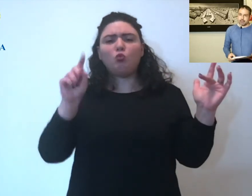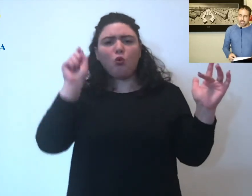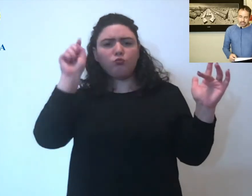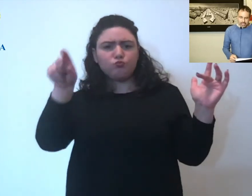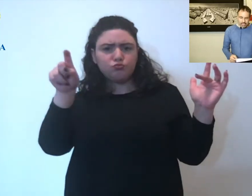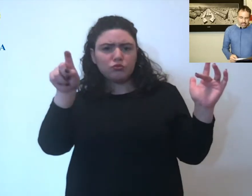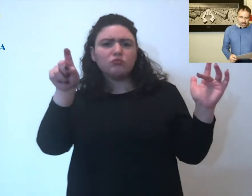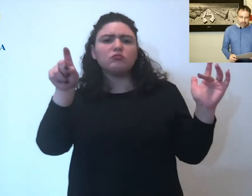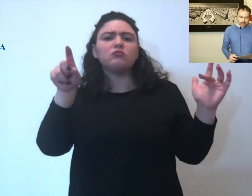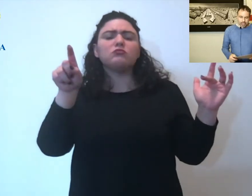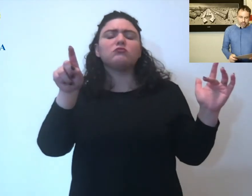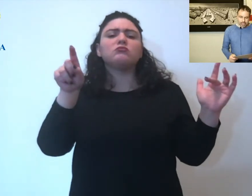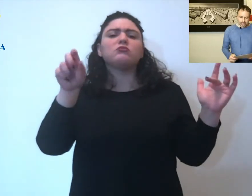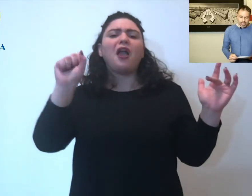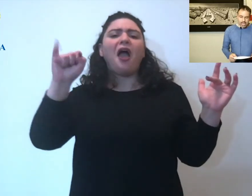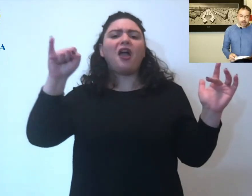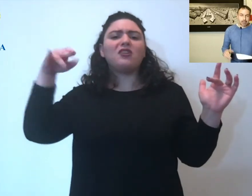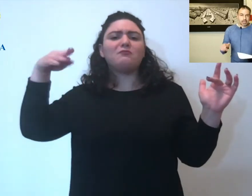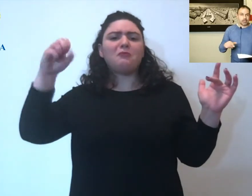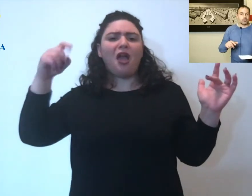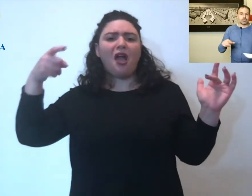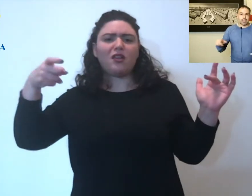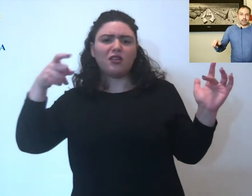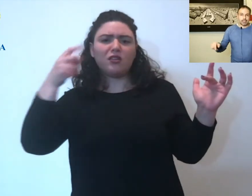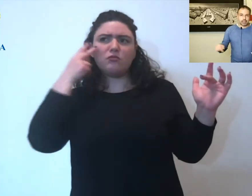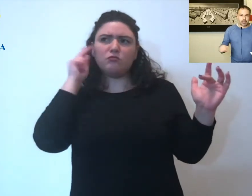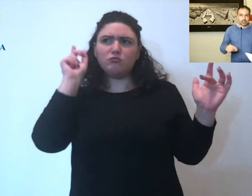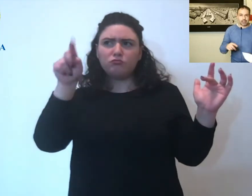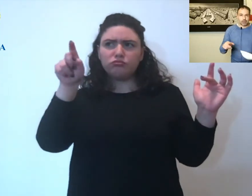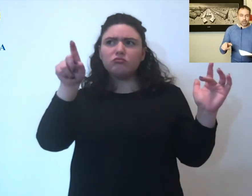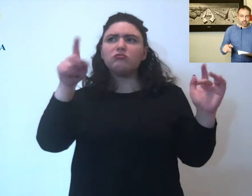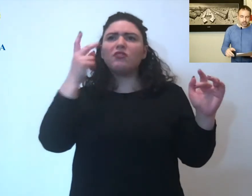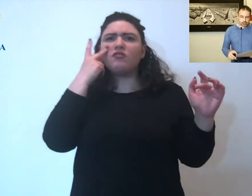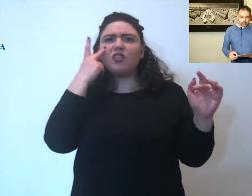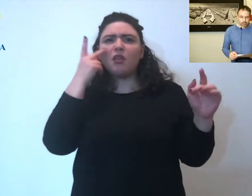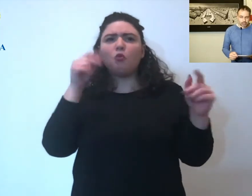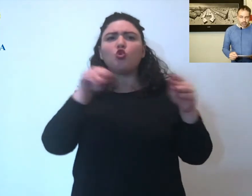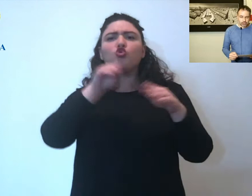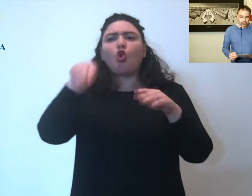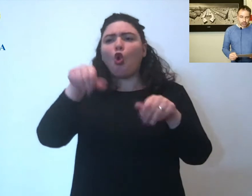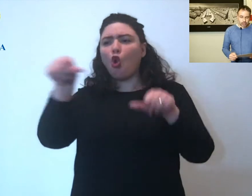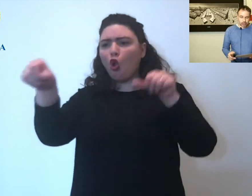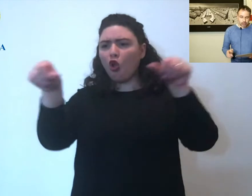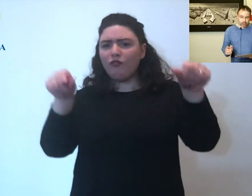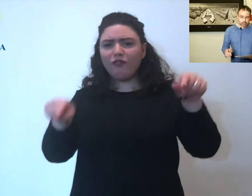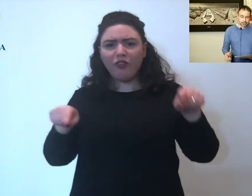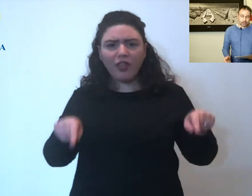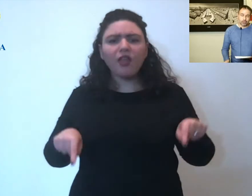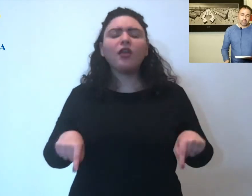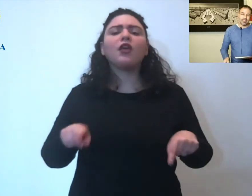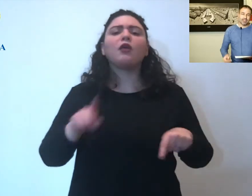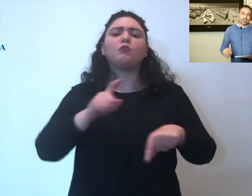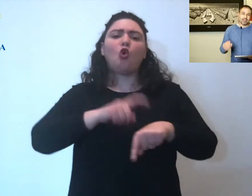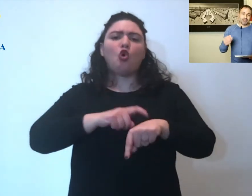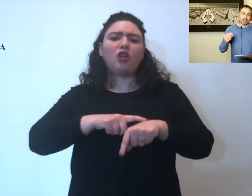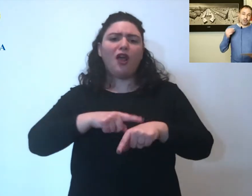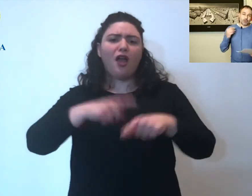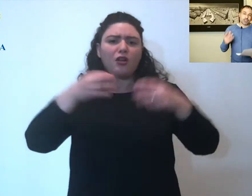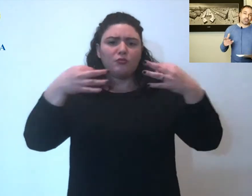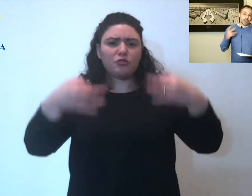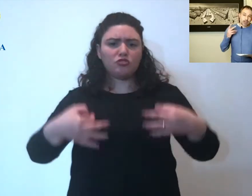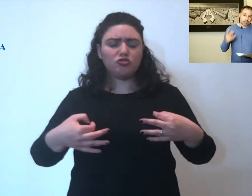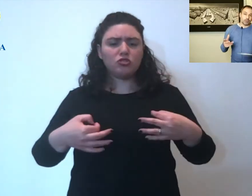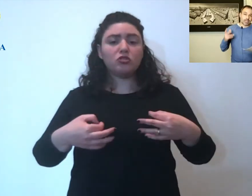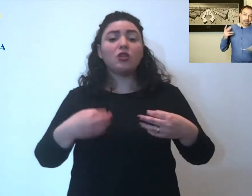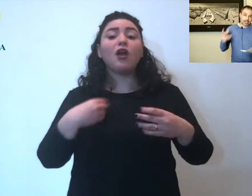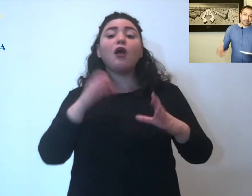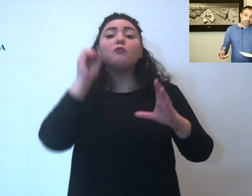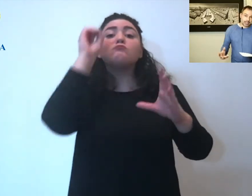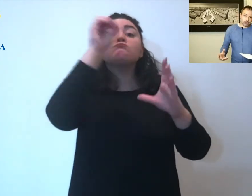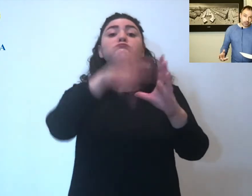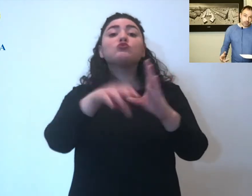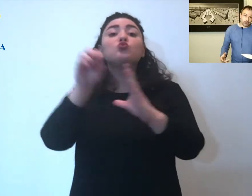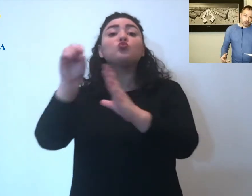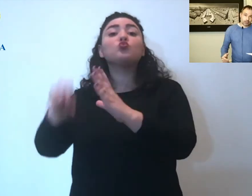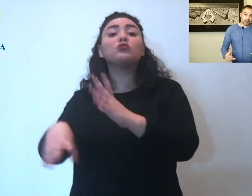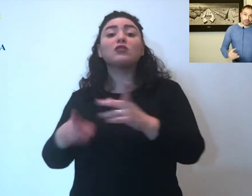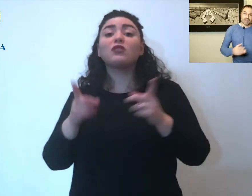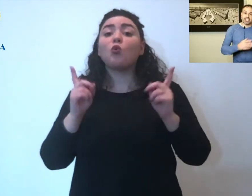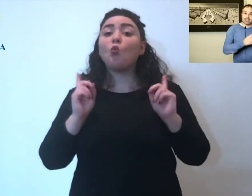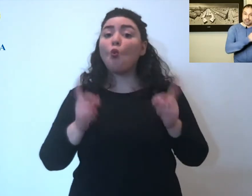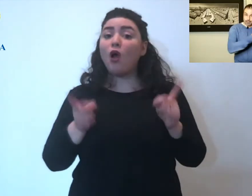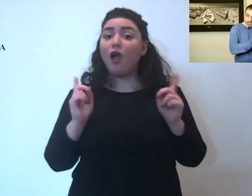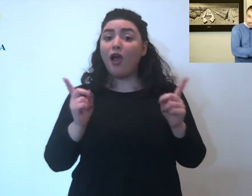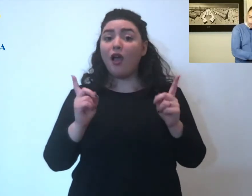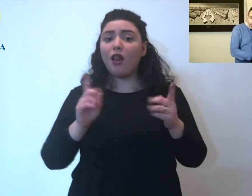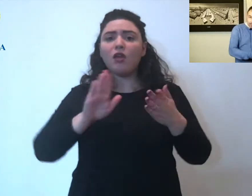vi rimanda alla pagina di IMAG così avete la dislocazione di questi centri raccolti rifiuti cosa si va a buttare lì dentro